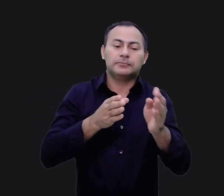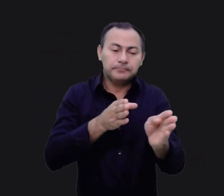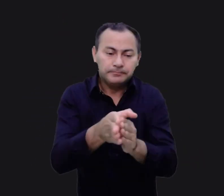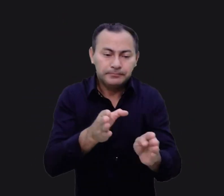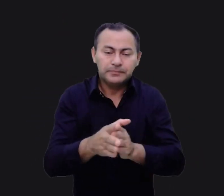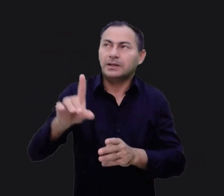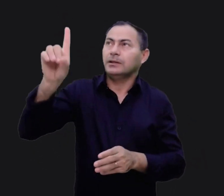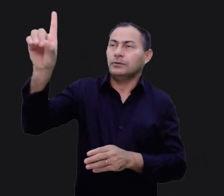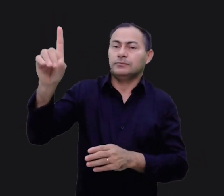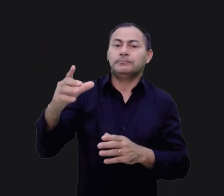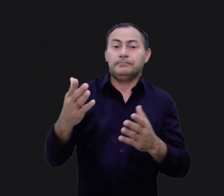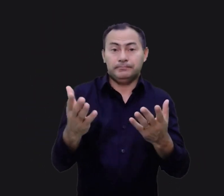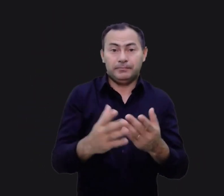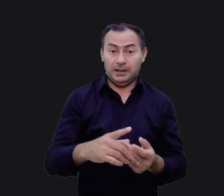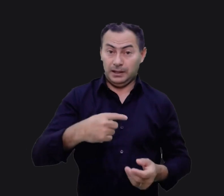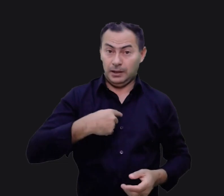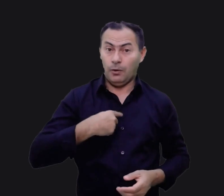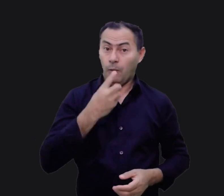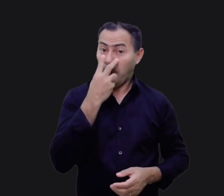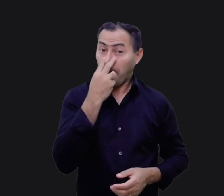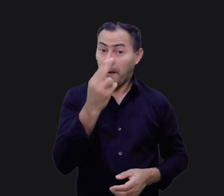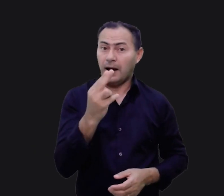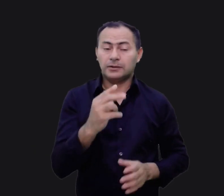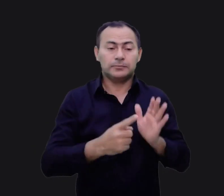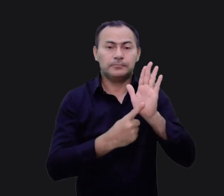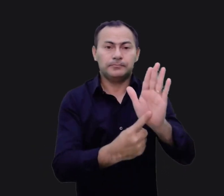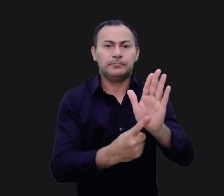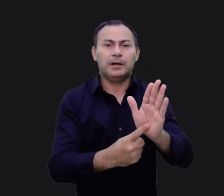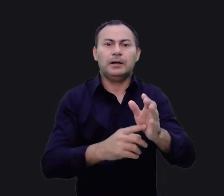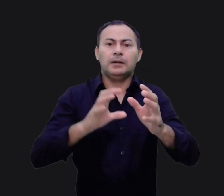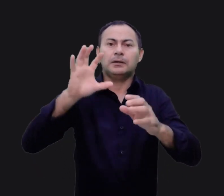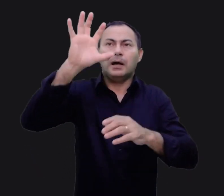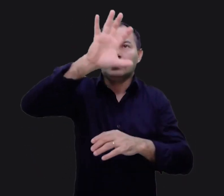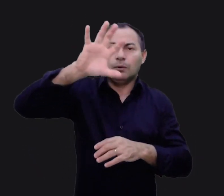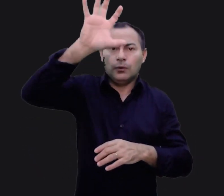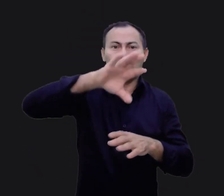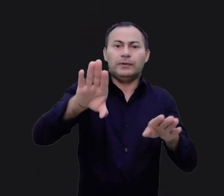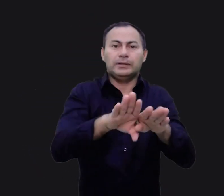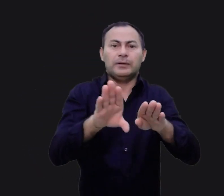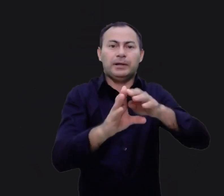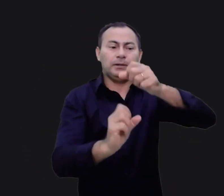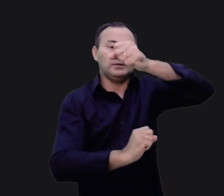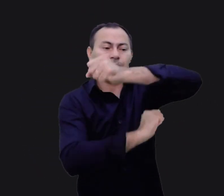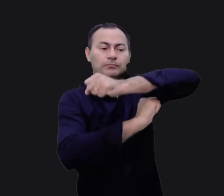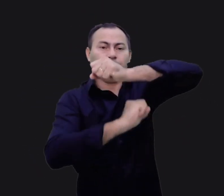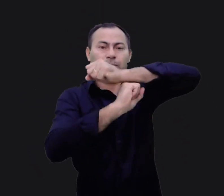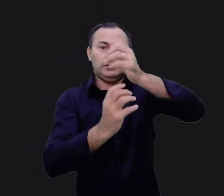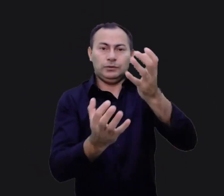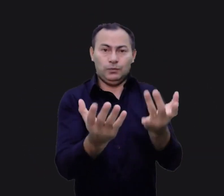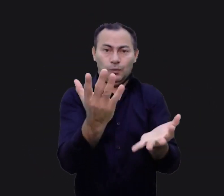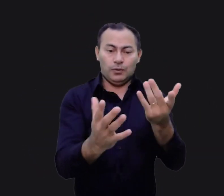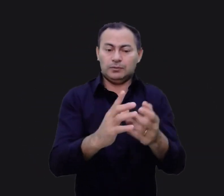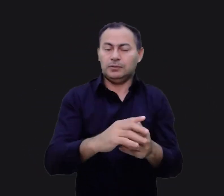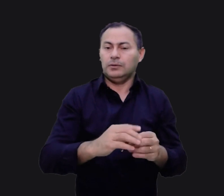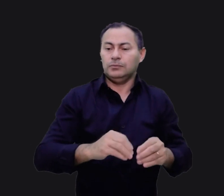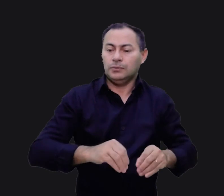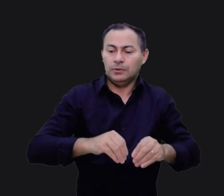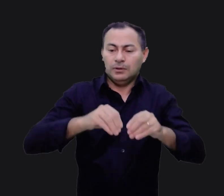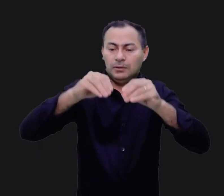orientadora de Deus. Eu acho que é isso que está ilustrado na nuvem e na coluna de fogo que não levaram o povo